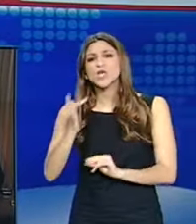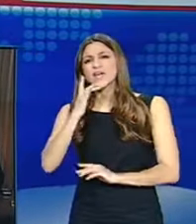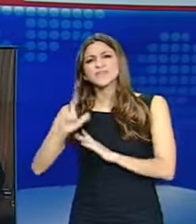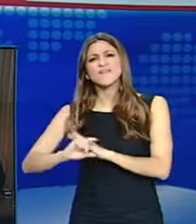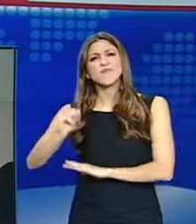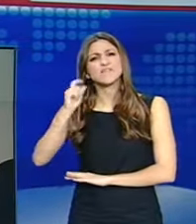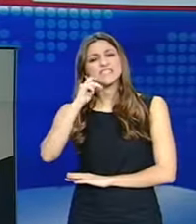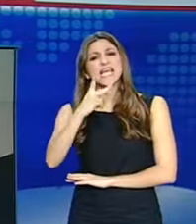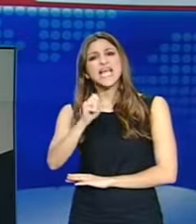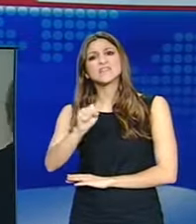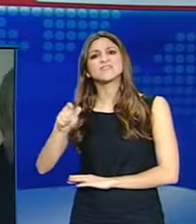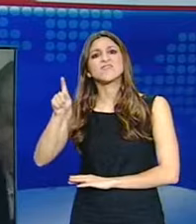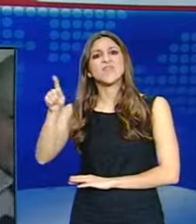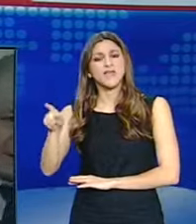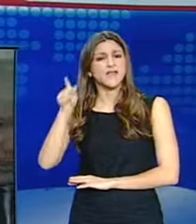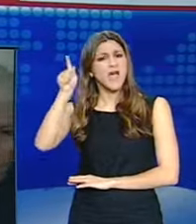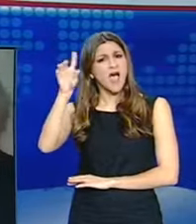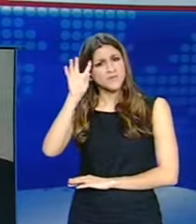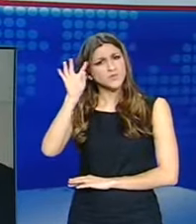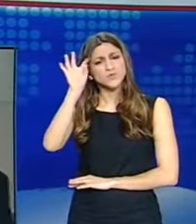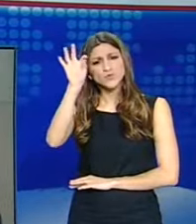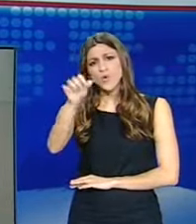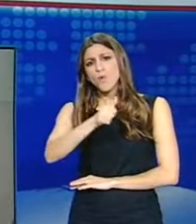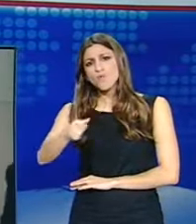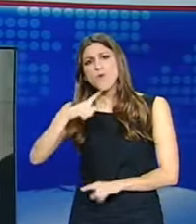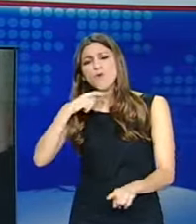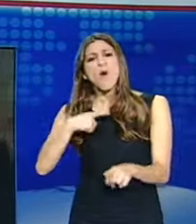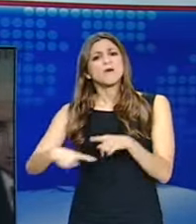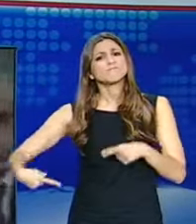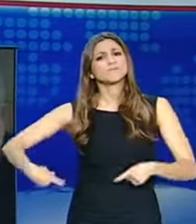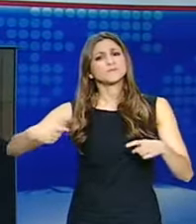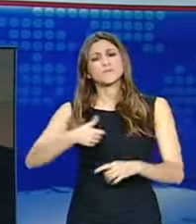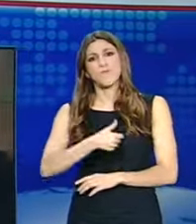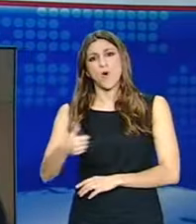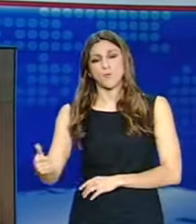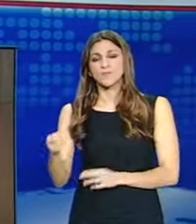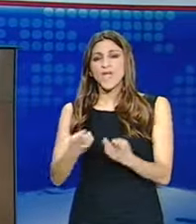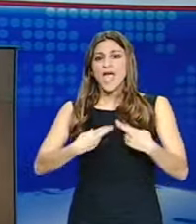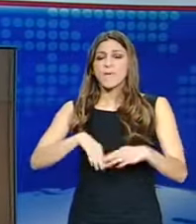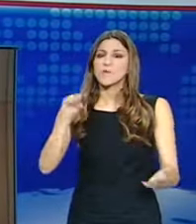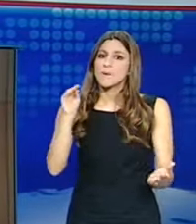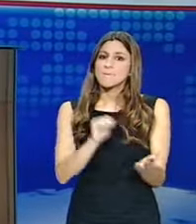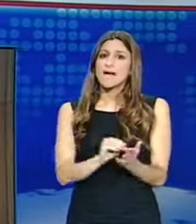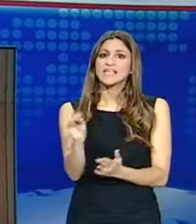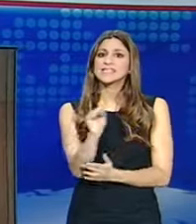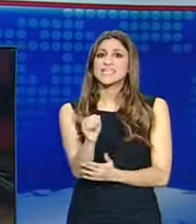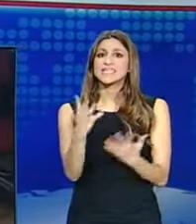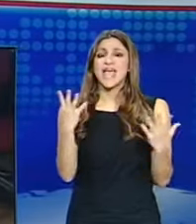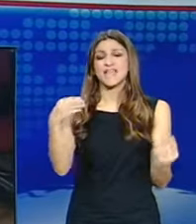ότι υπήρχε σχέδιο πρόκλησης τεχνητής πολεμικής έντασης. Η Προανακριτική θα συνευρίασει και πάλι την 3η 9 Απριλίου ενώ ο ΣΥΡΙΖΑ